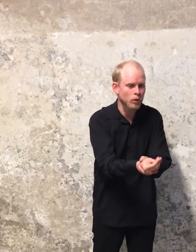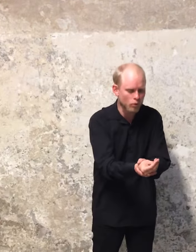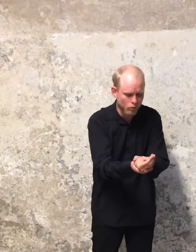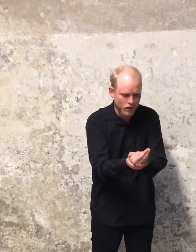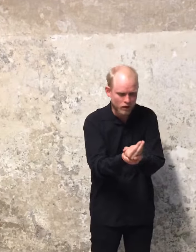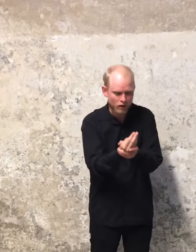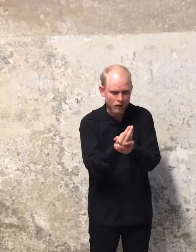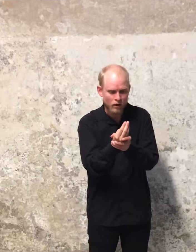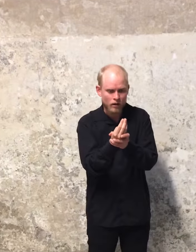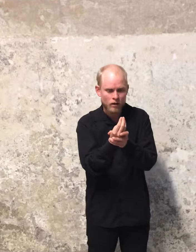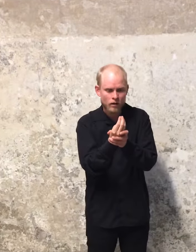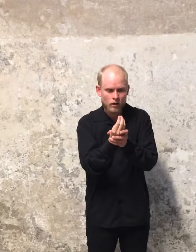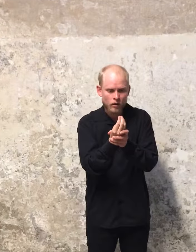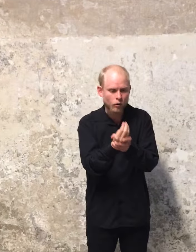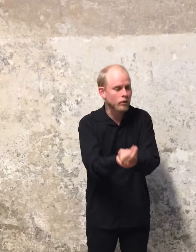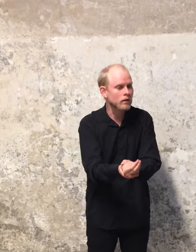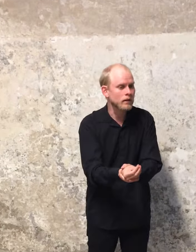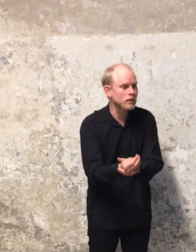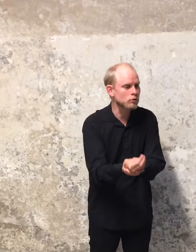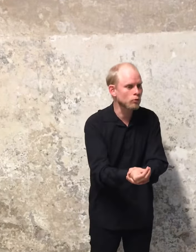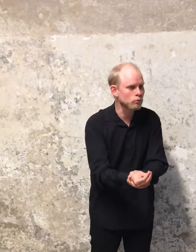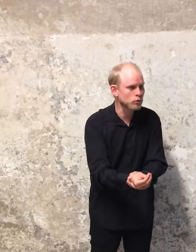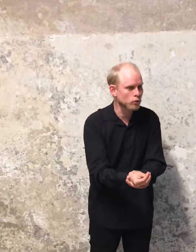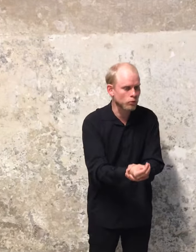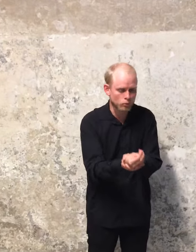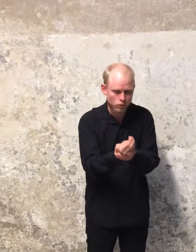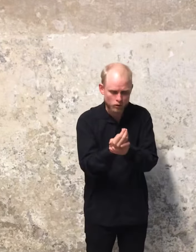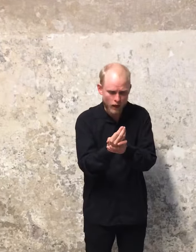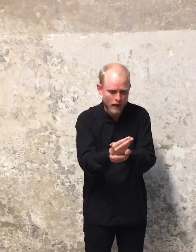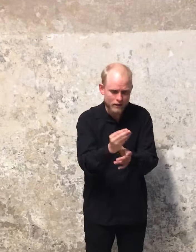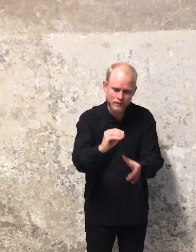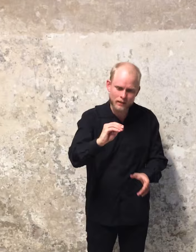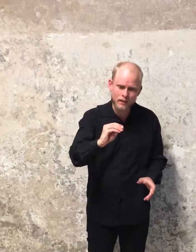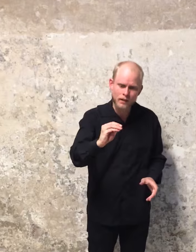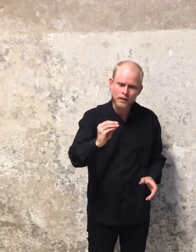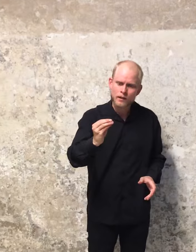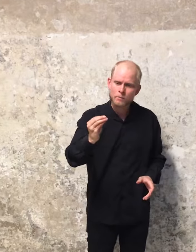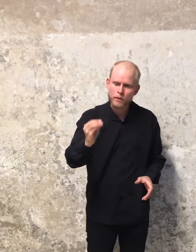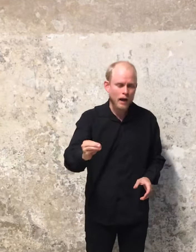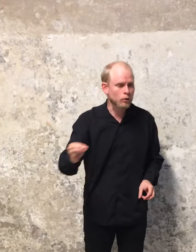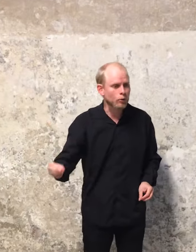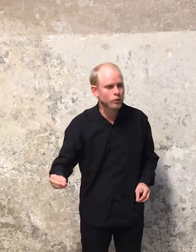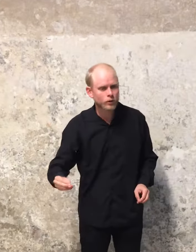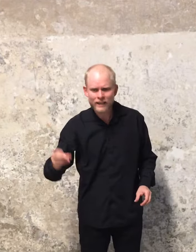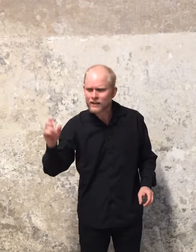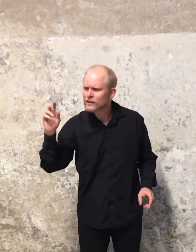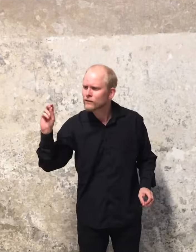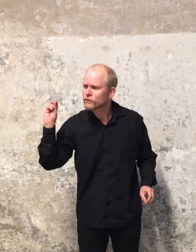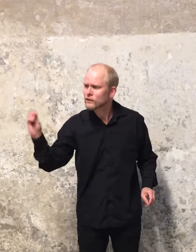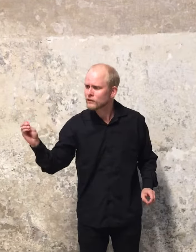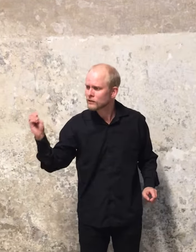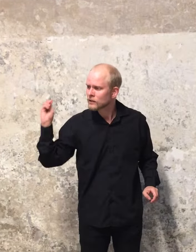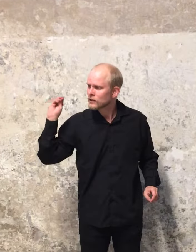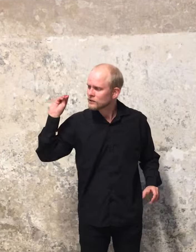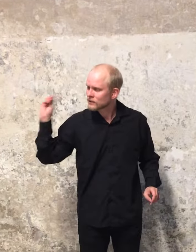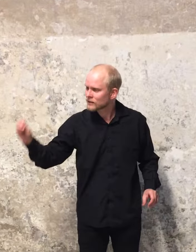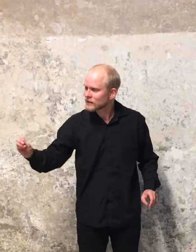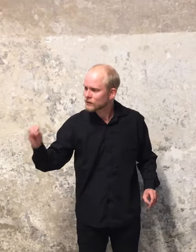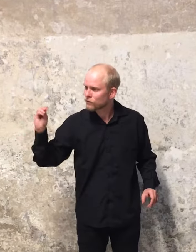blå eller grønlige søvntøver. Ær til blege røde, enkelte hvide, sterile